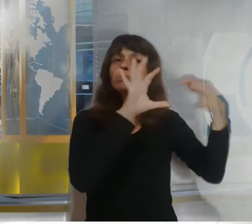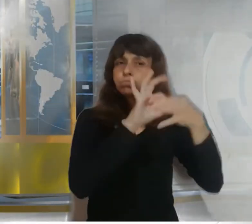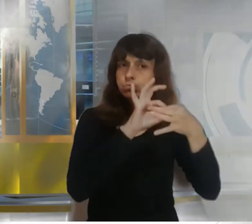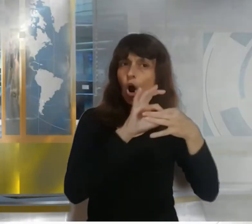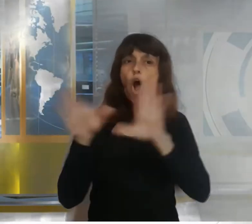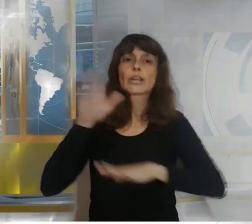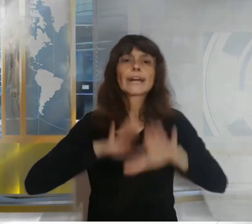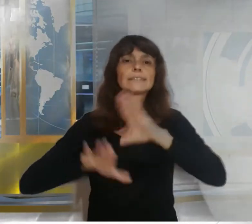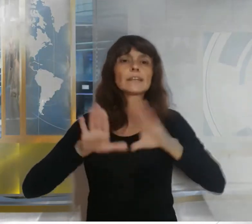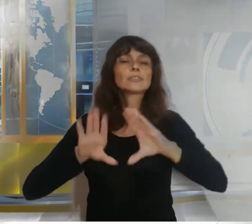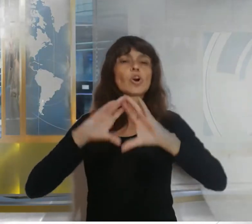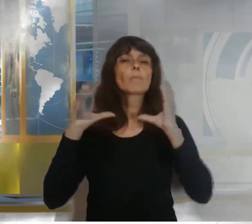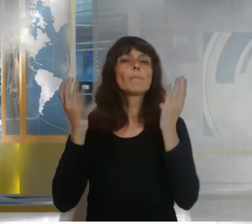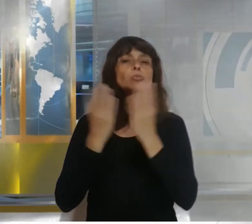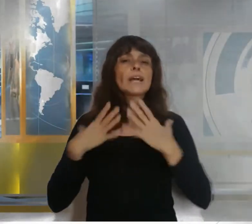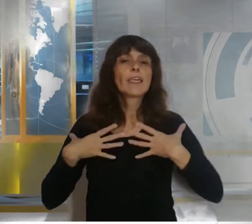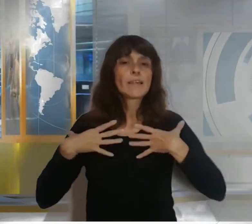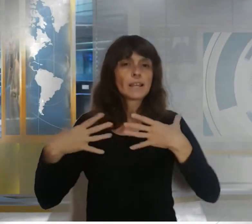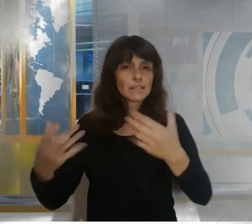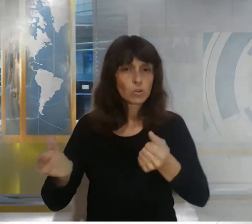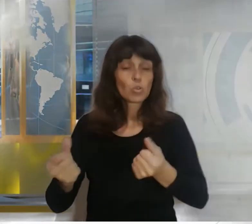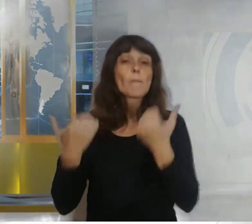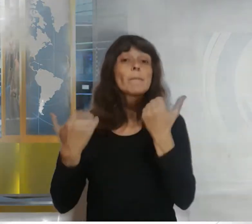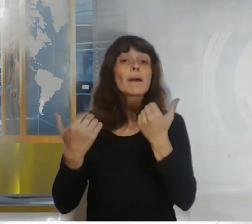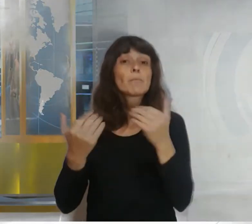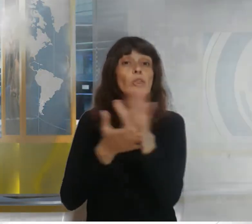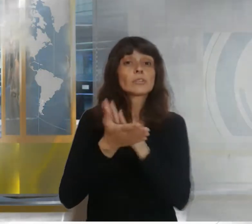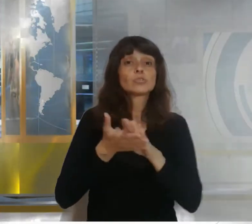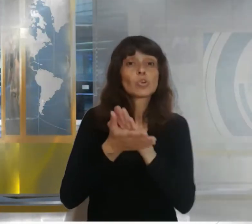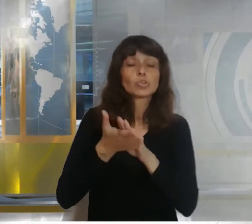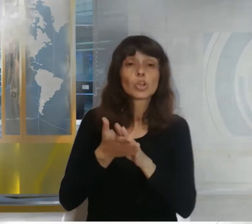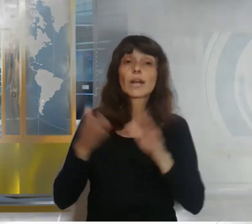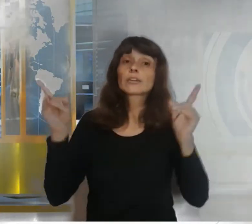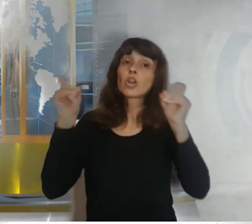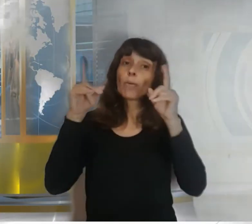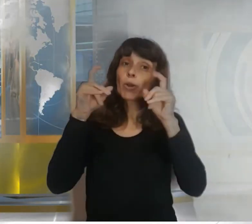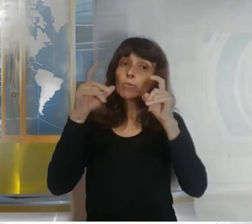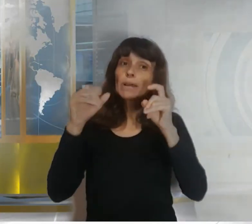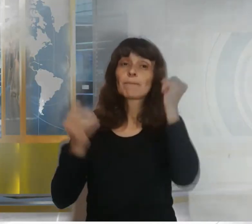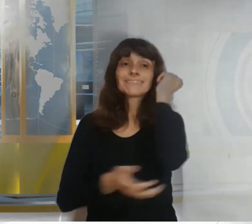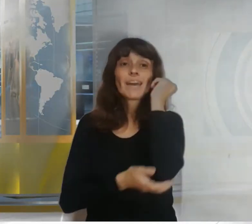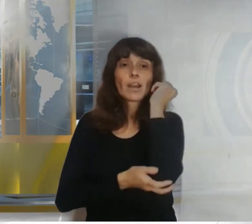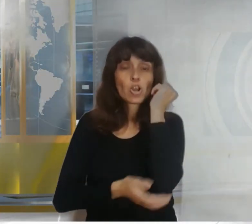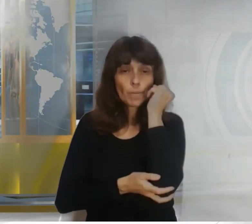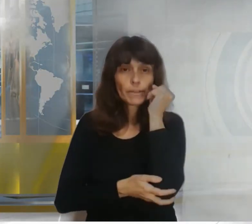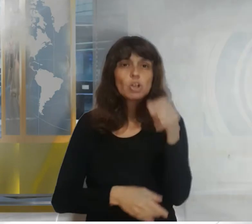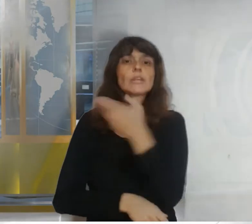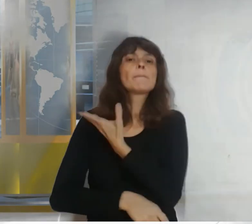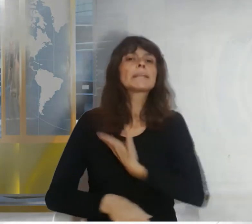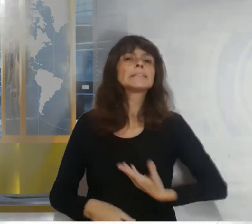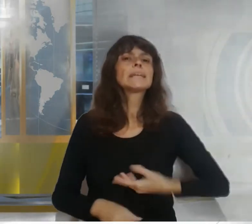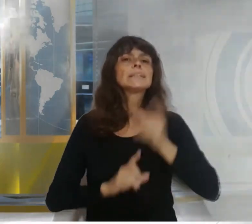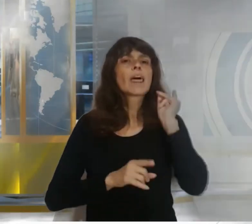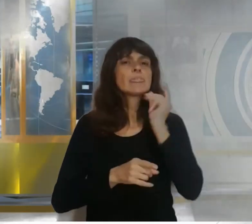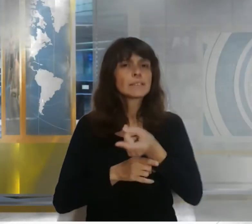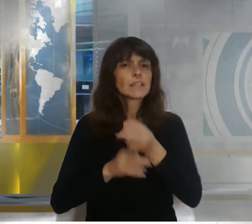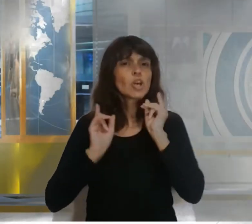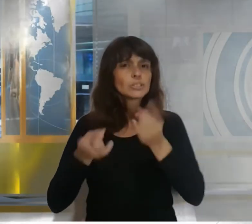crisis económica inducida por la pandemia biden decretó además la extensión de una moratoria contra los